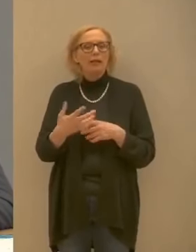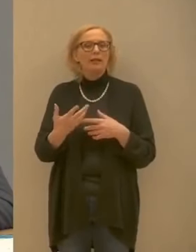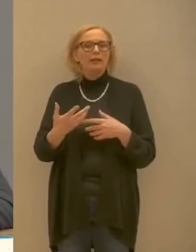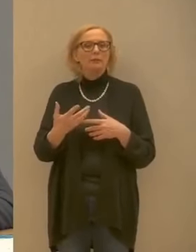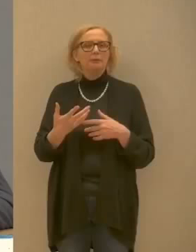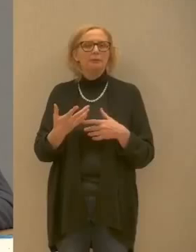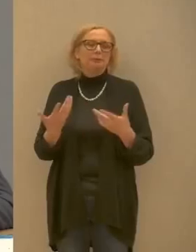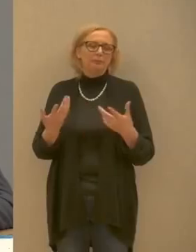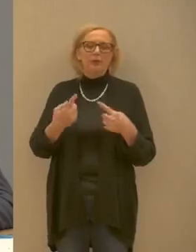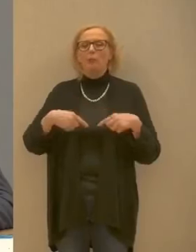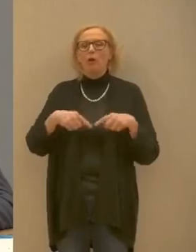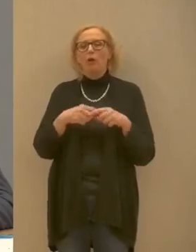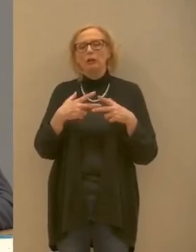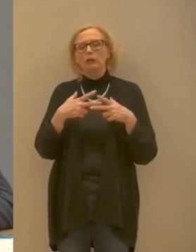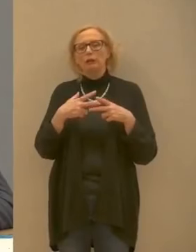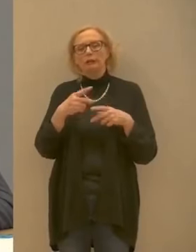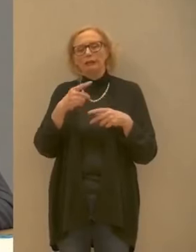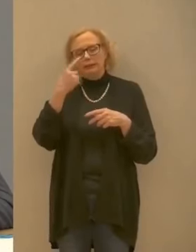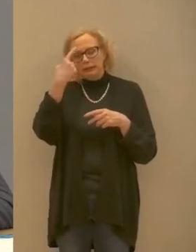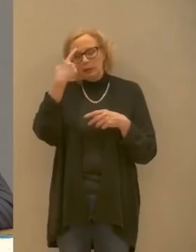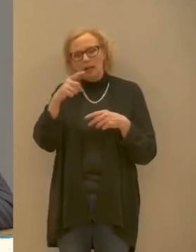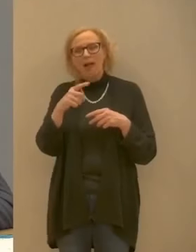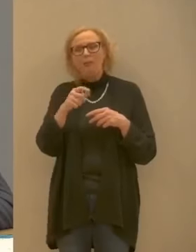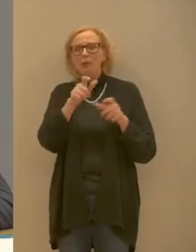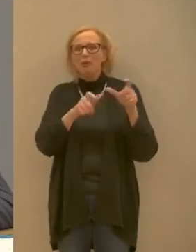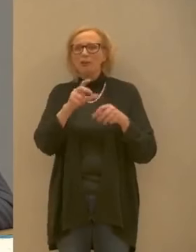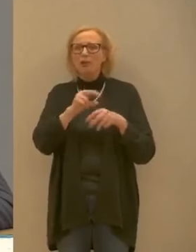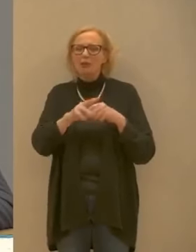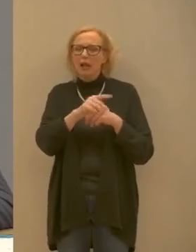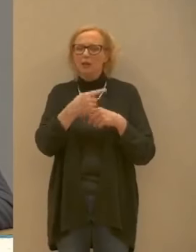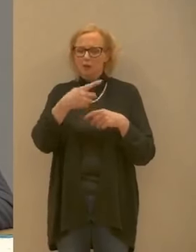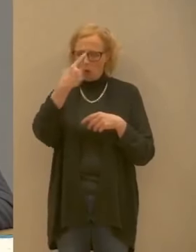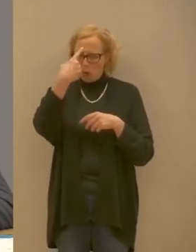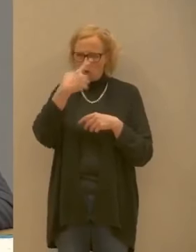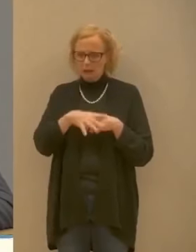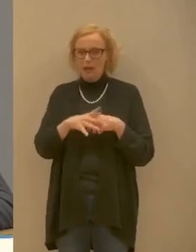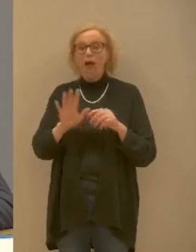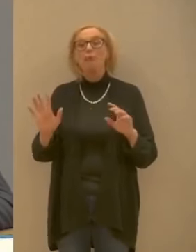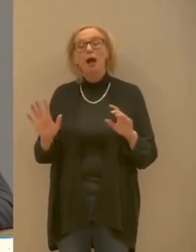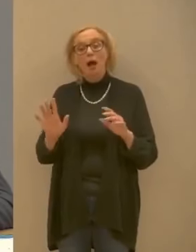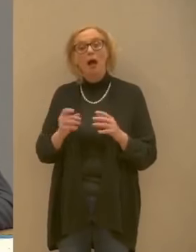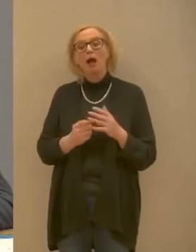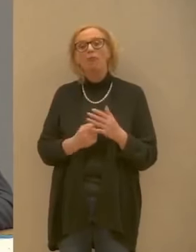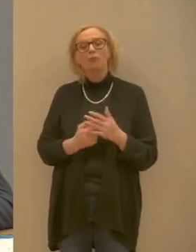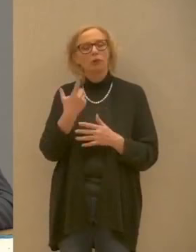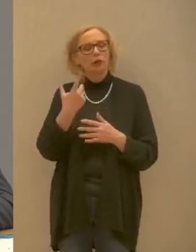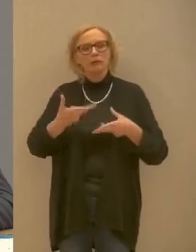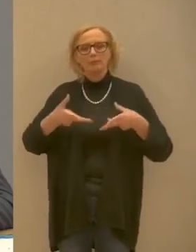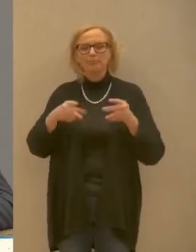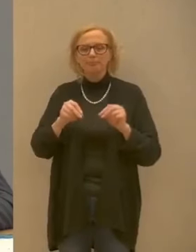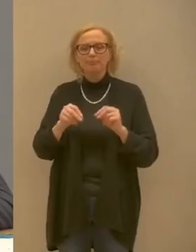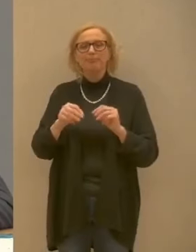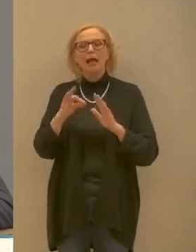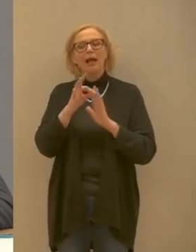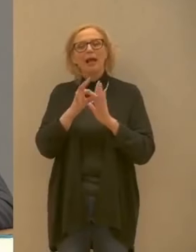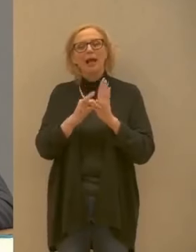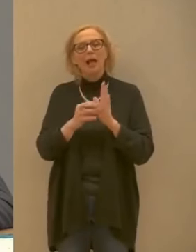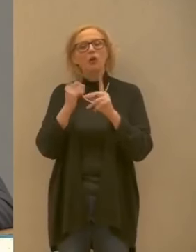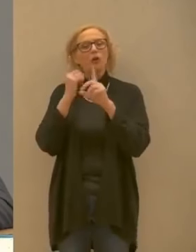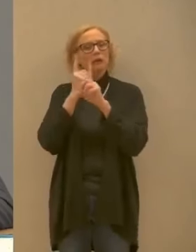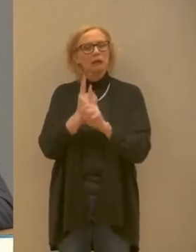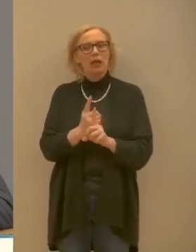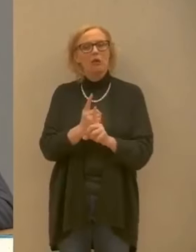ci credano in questo, però stanno a significare che bisogna rispettare il più possibile le regole. Che le regole